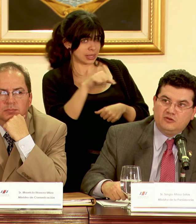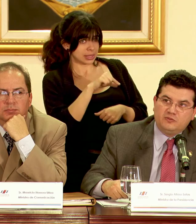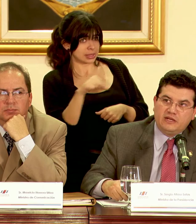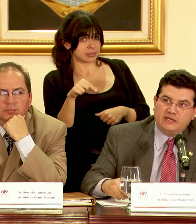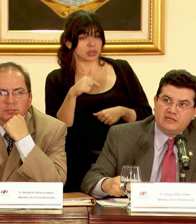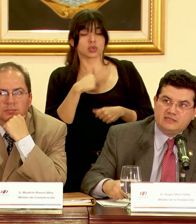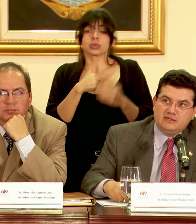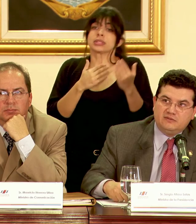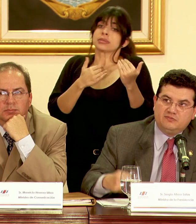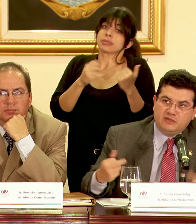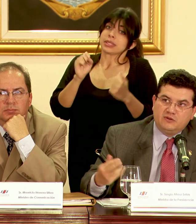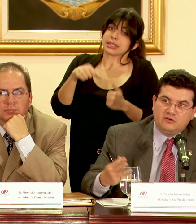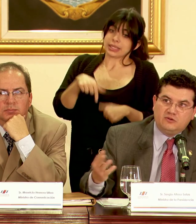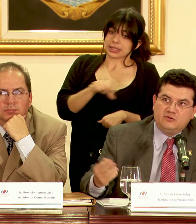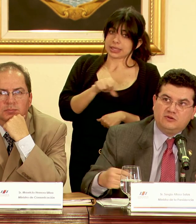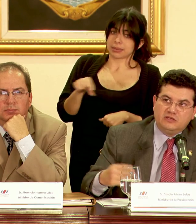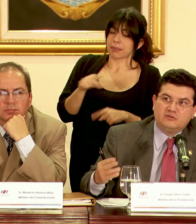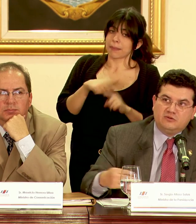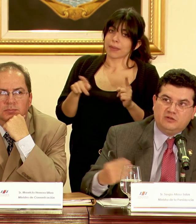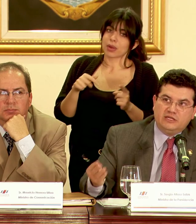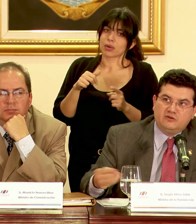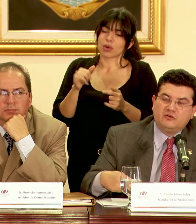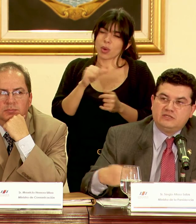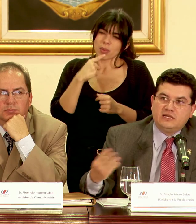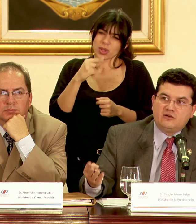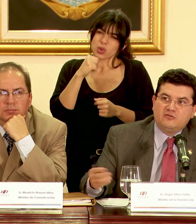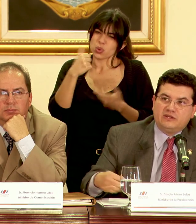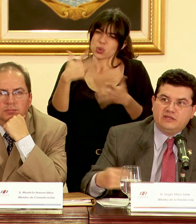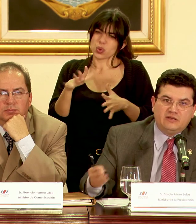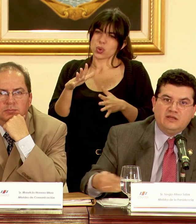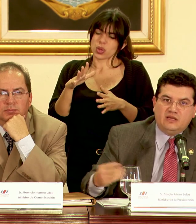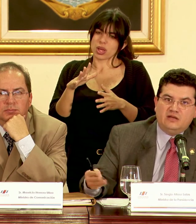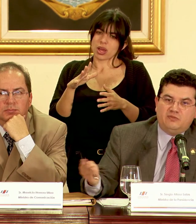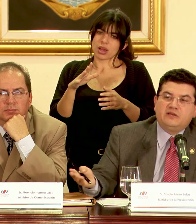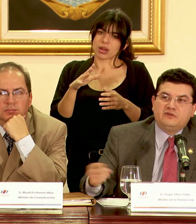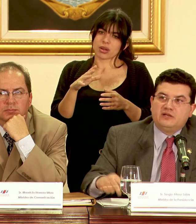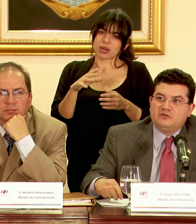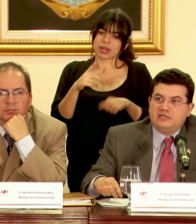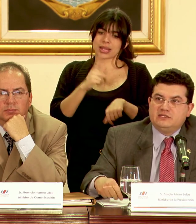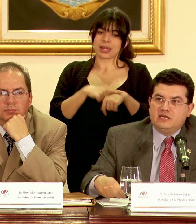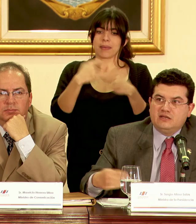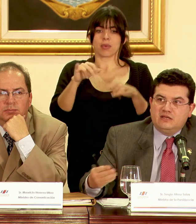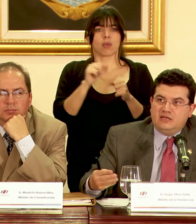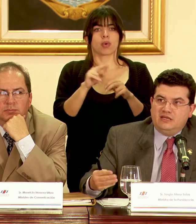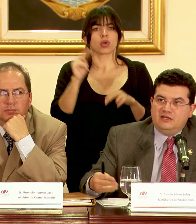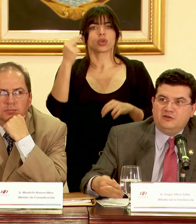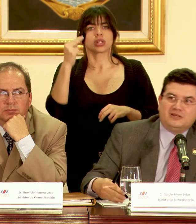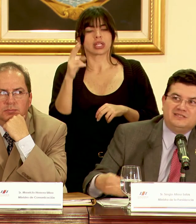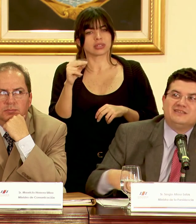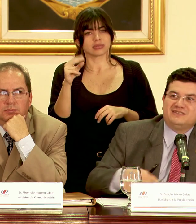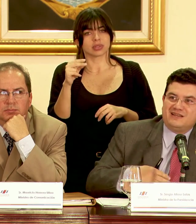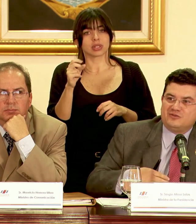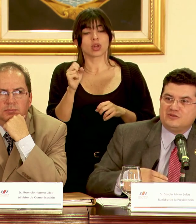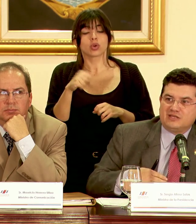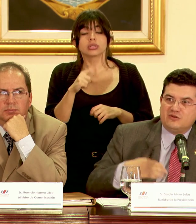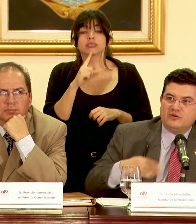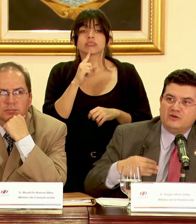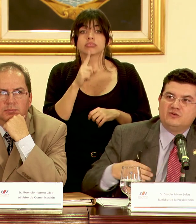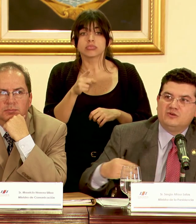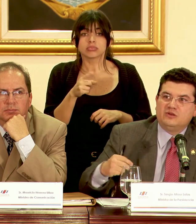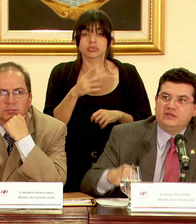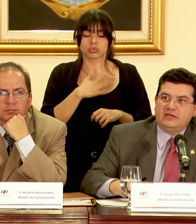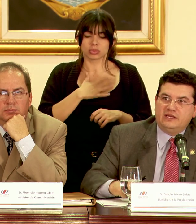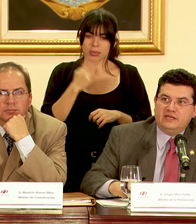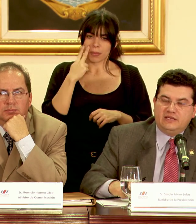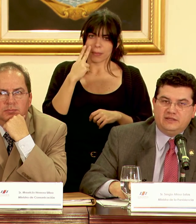yo esperaría que sí pero como le digo no quisiera convertir el plazo en la noticia lo que sí es cierto es que lo